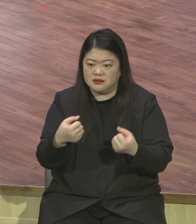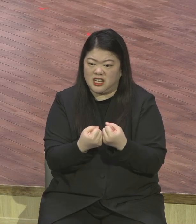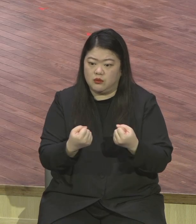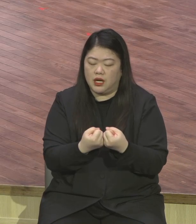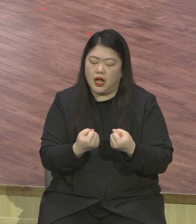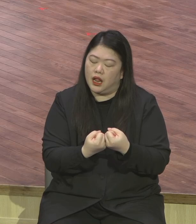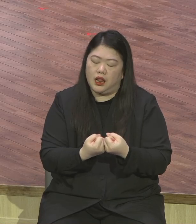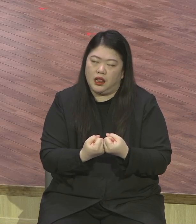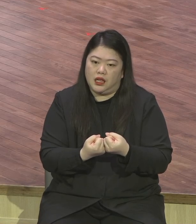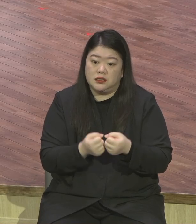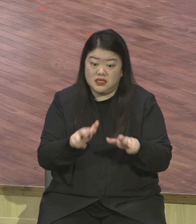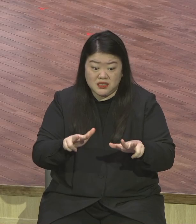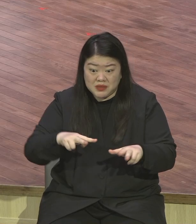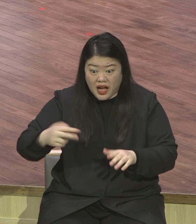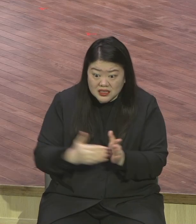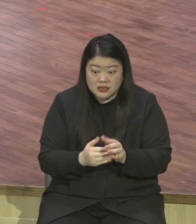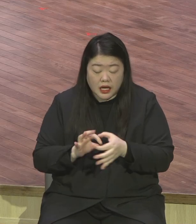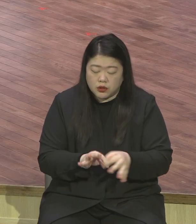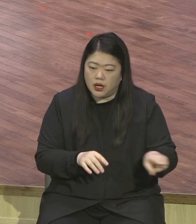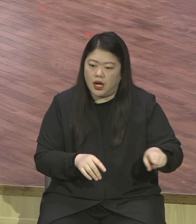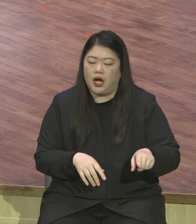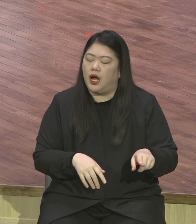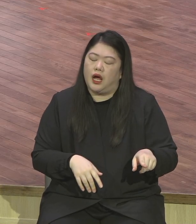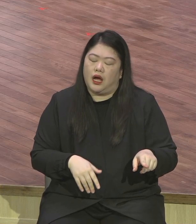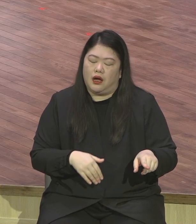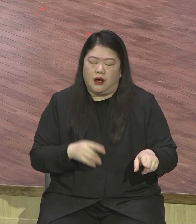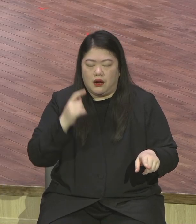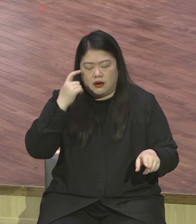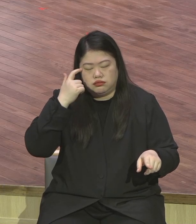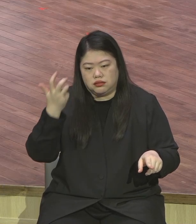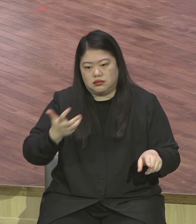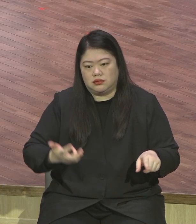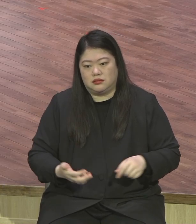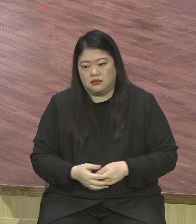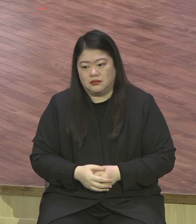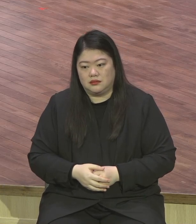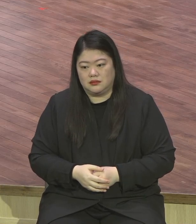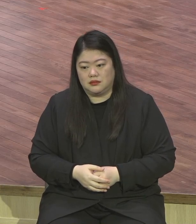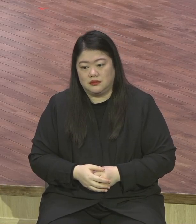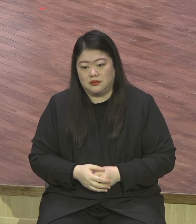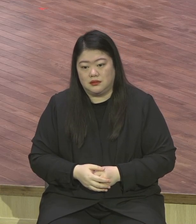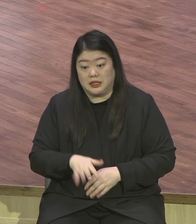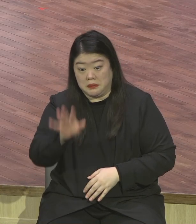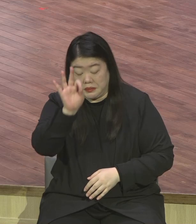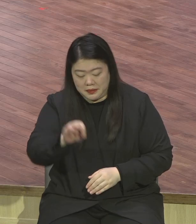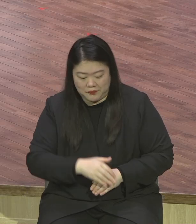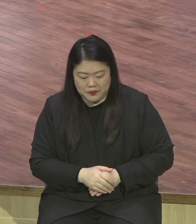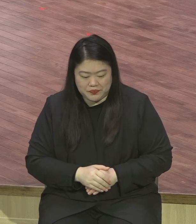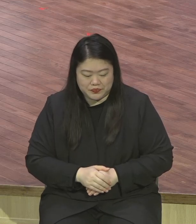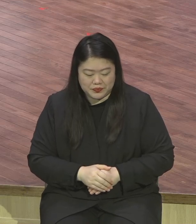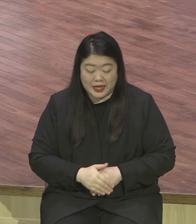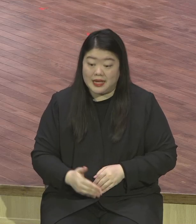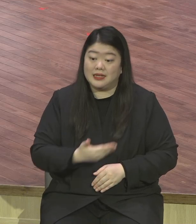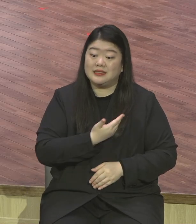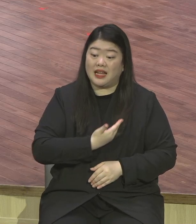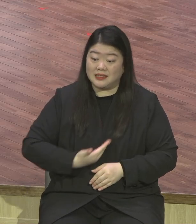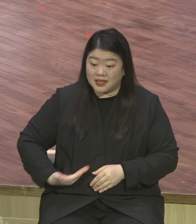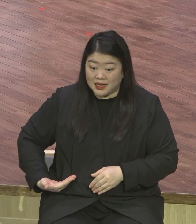이것은요 제자들의 문제뿐만이 아니에요. 모든 인생의 문제입니다. 장식의 3장